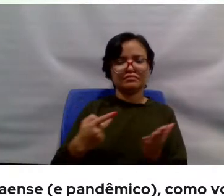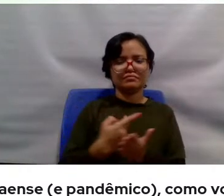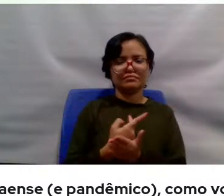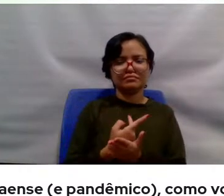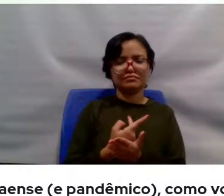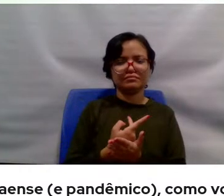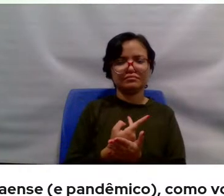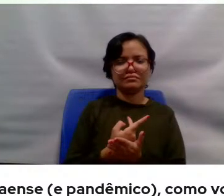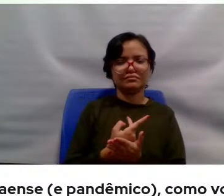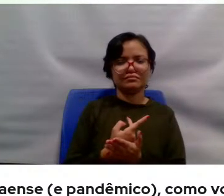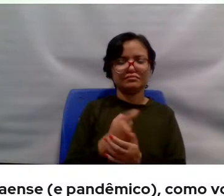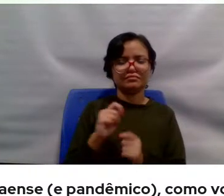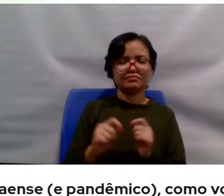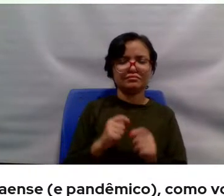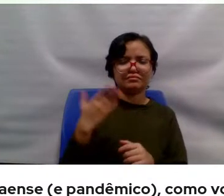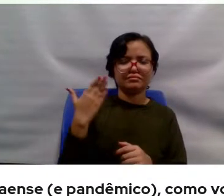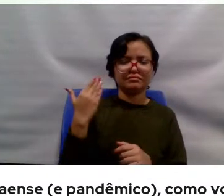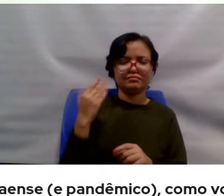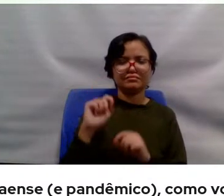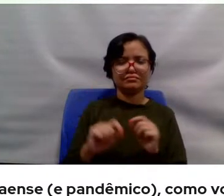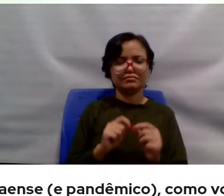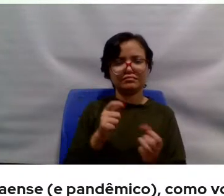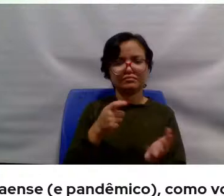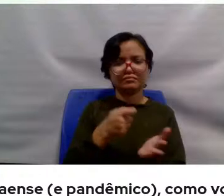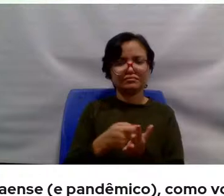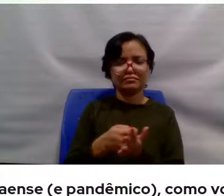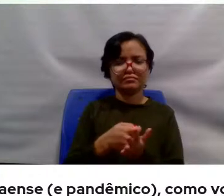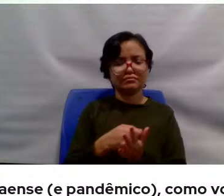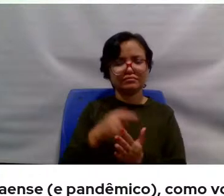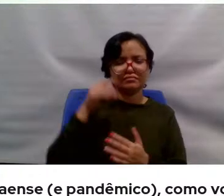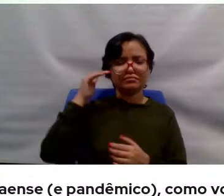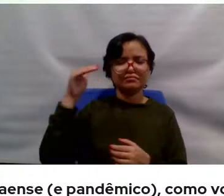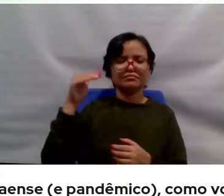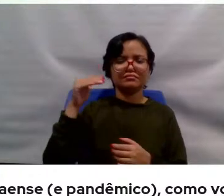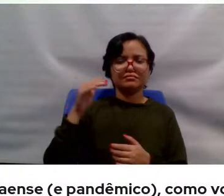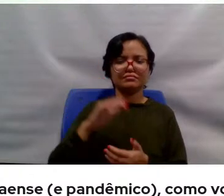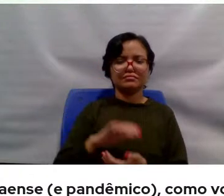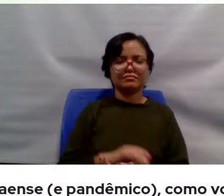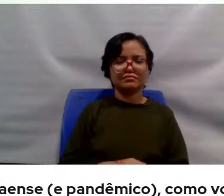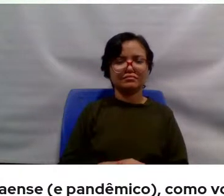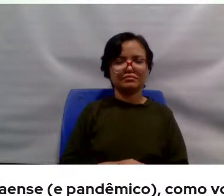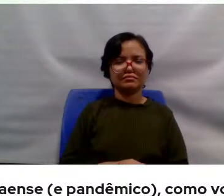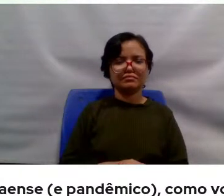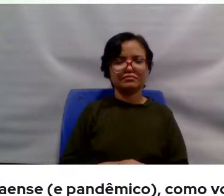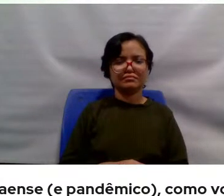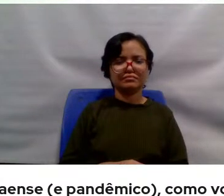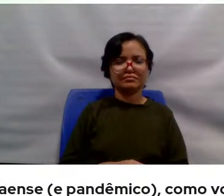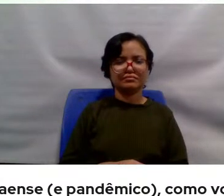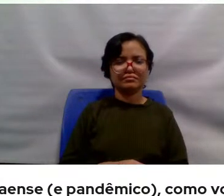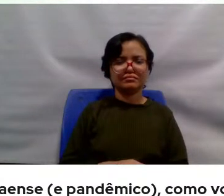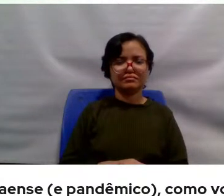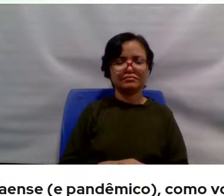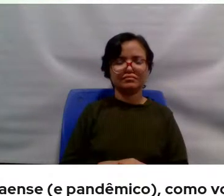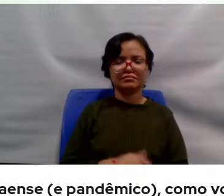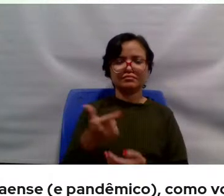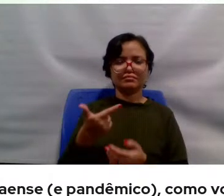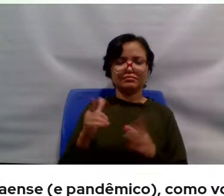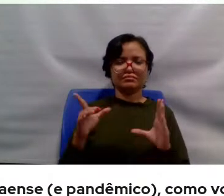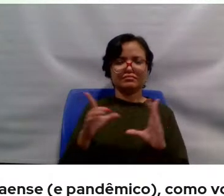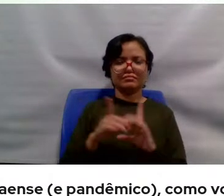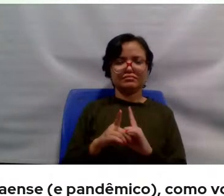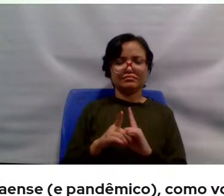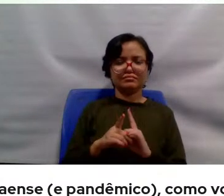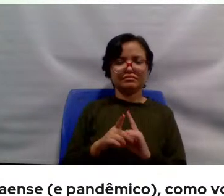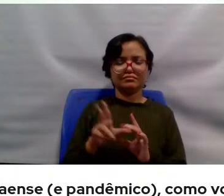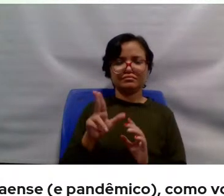do que foi o passado, que foi ditadura militar, que não foi outra coisa, que não havia democracia, que nunca houve